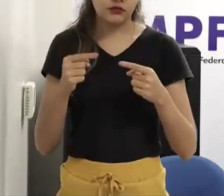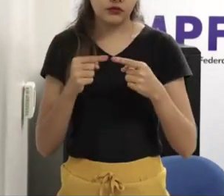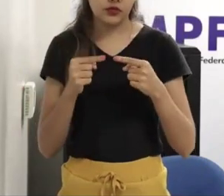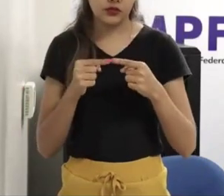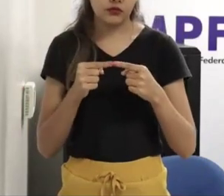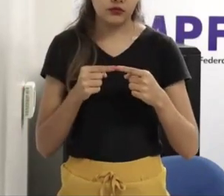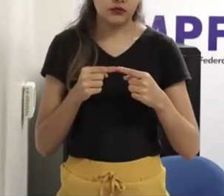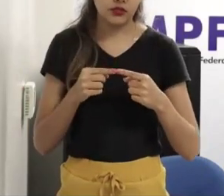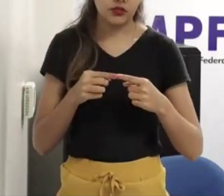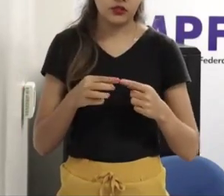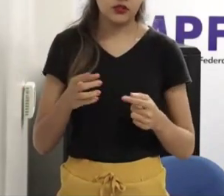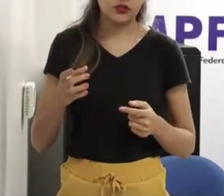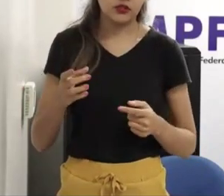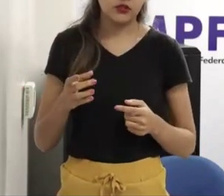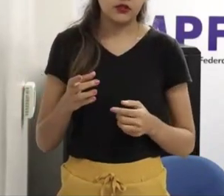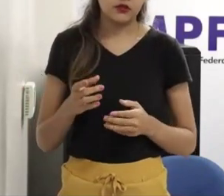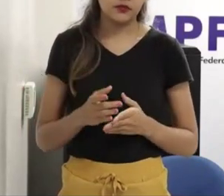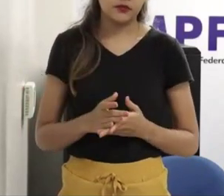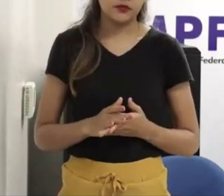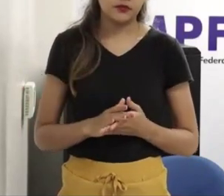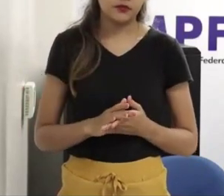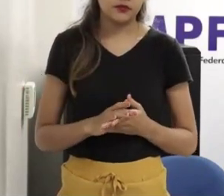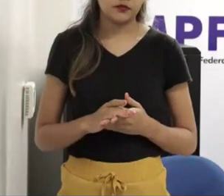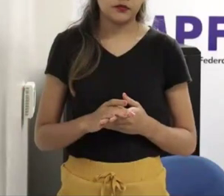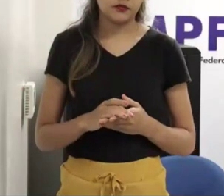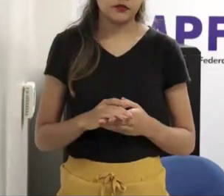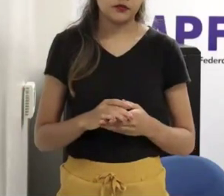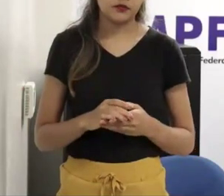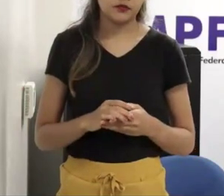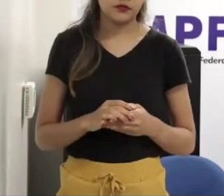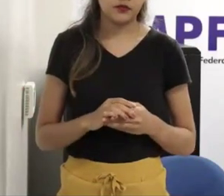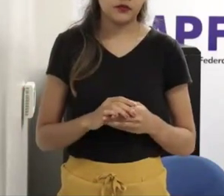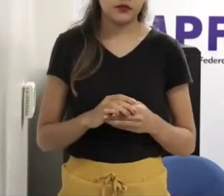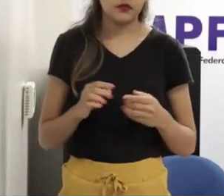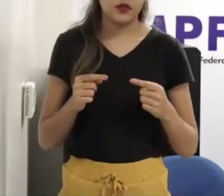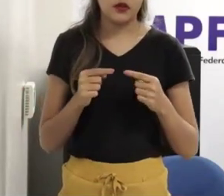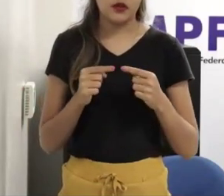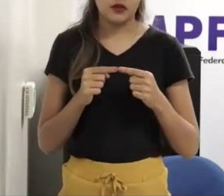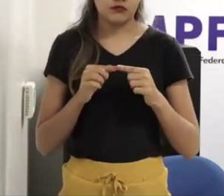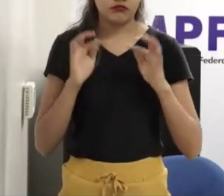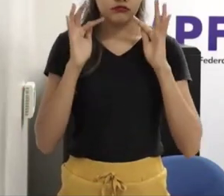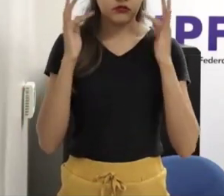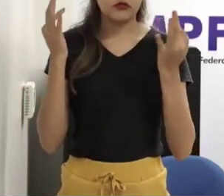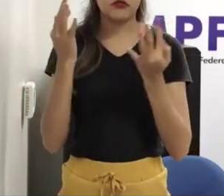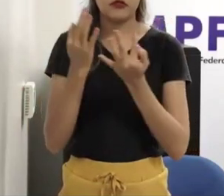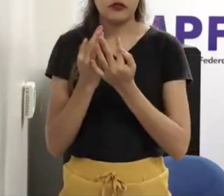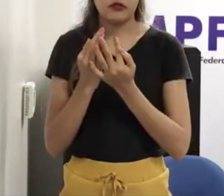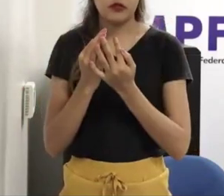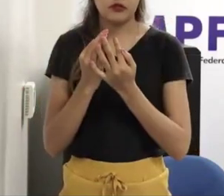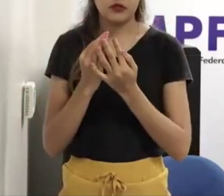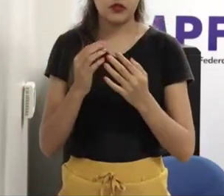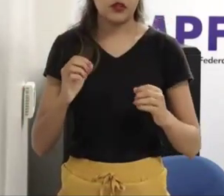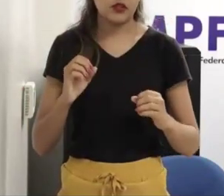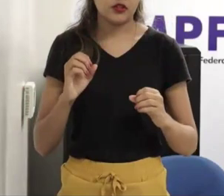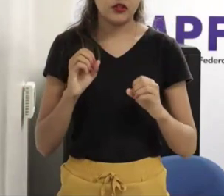tanto a compreensão das famílias em relação a como atuar com essas crianças e adolescentes